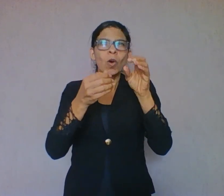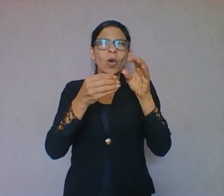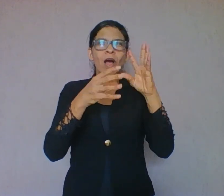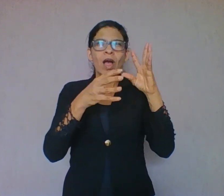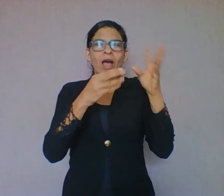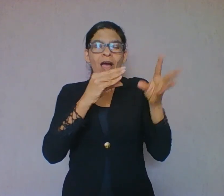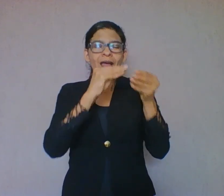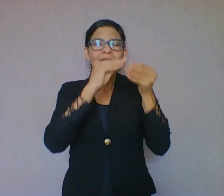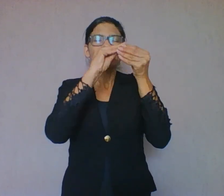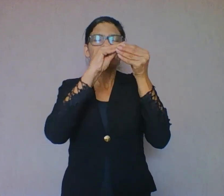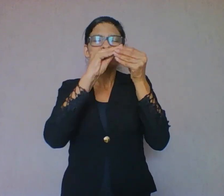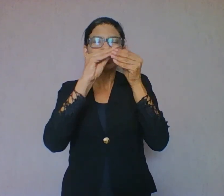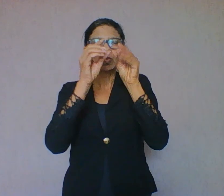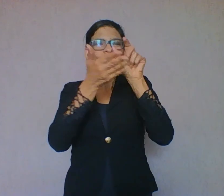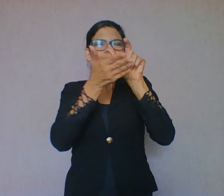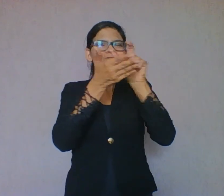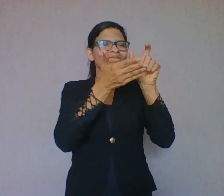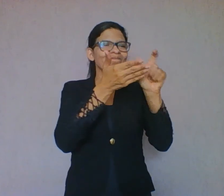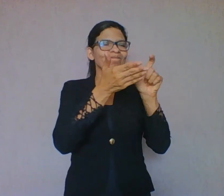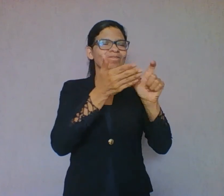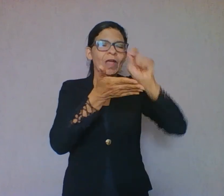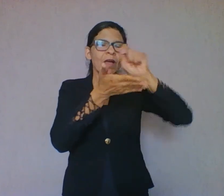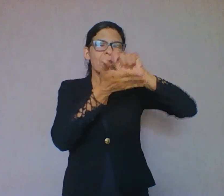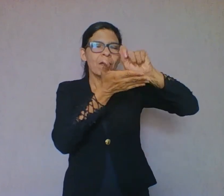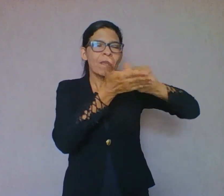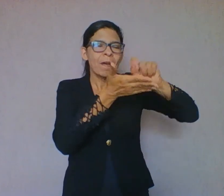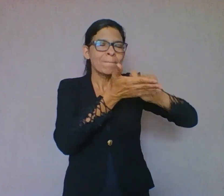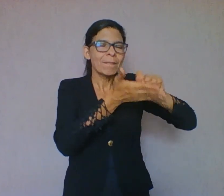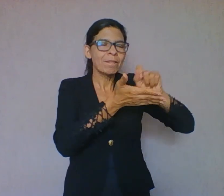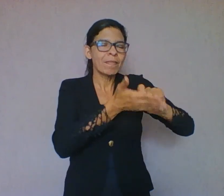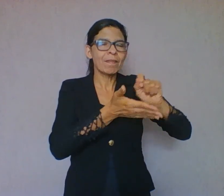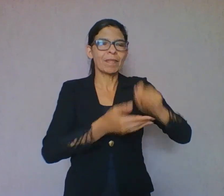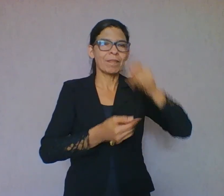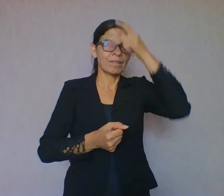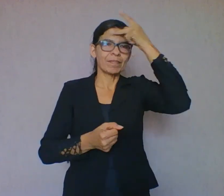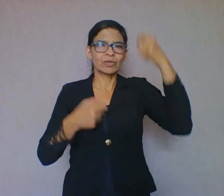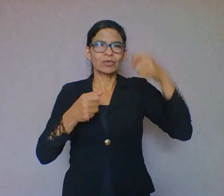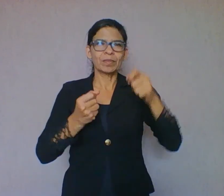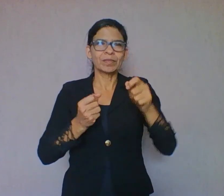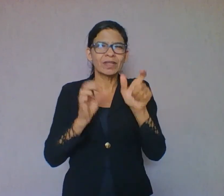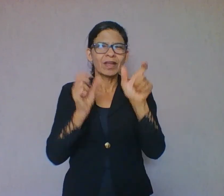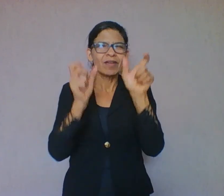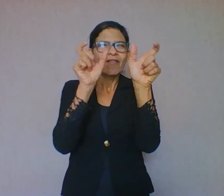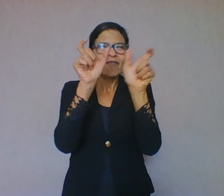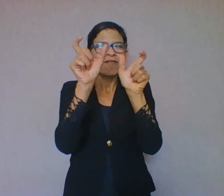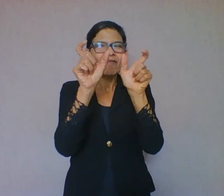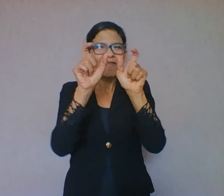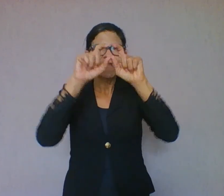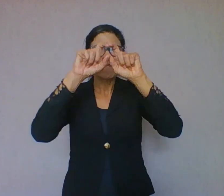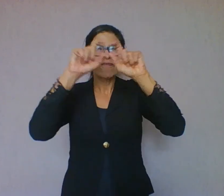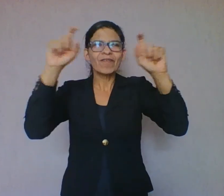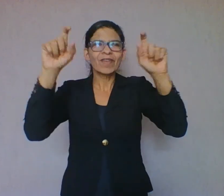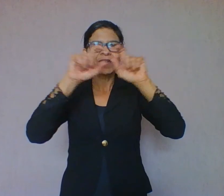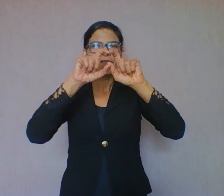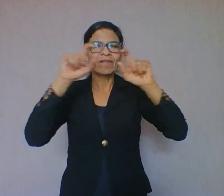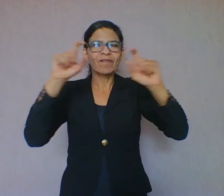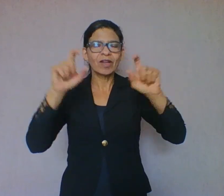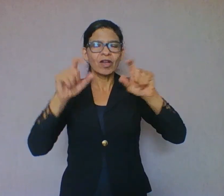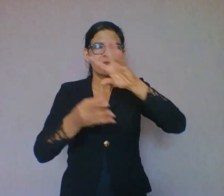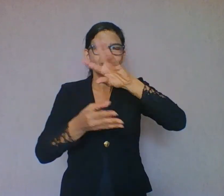O leitor anota pequenas frases que resumem o pensamento principal do período, parágrafo ou